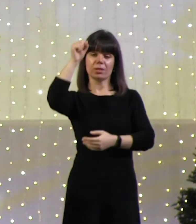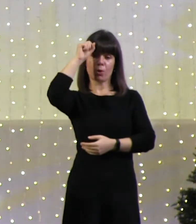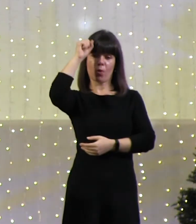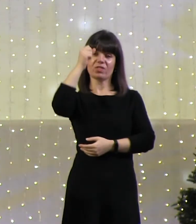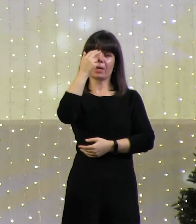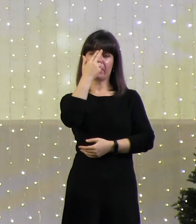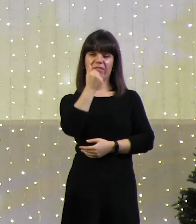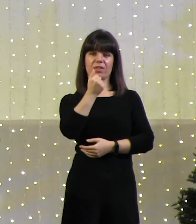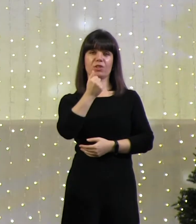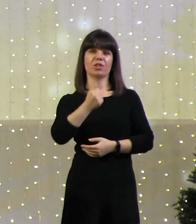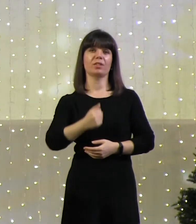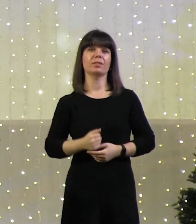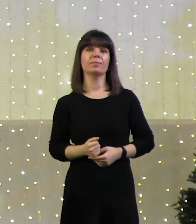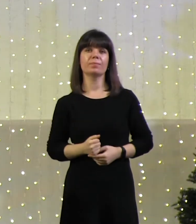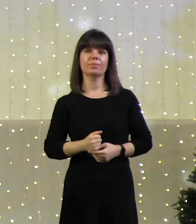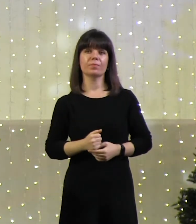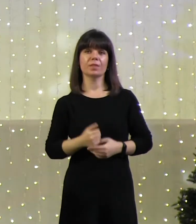практики.